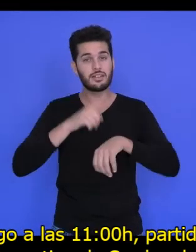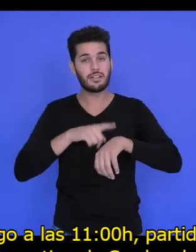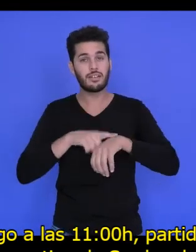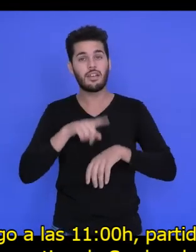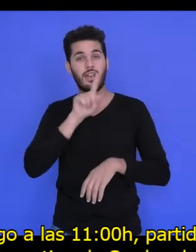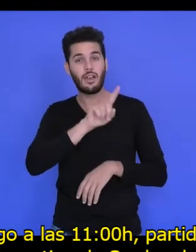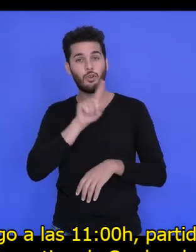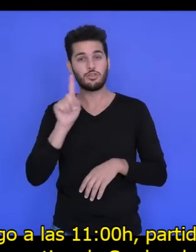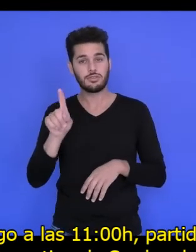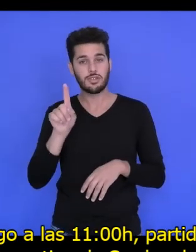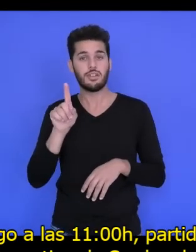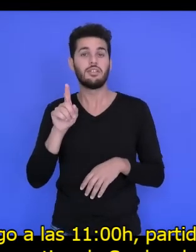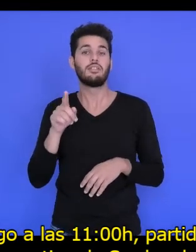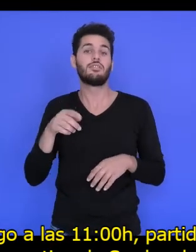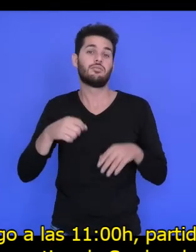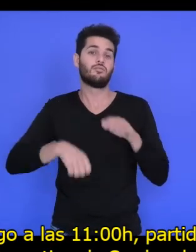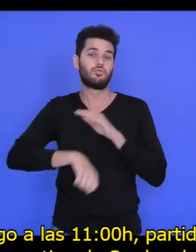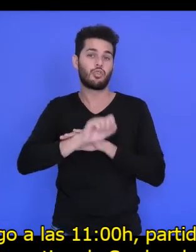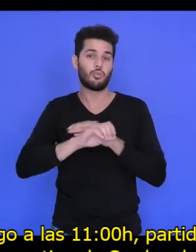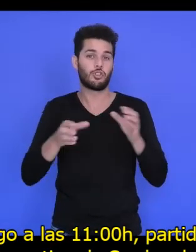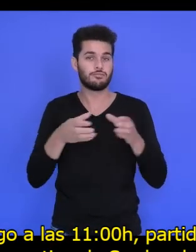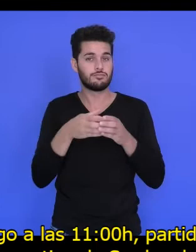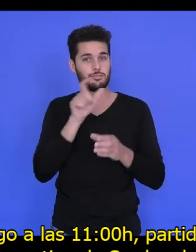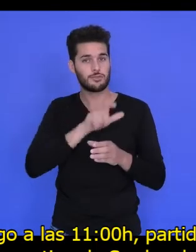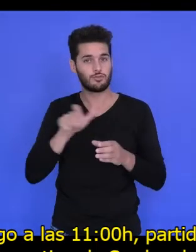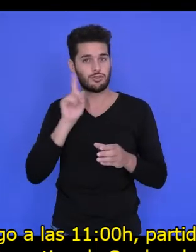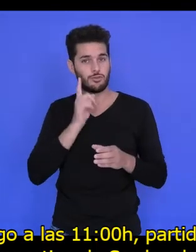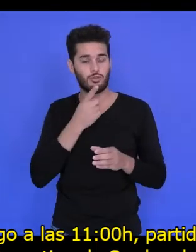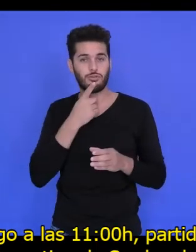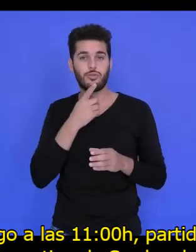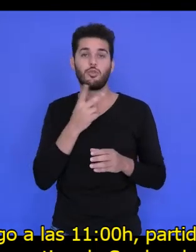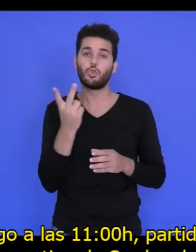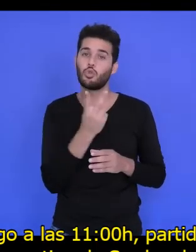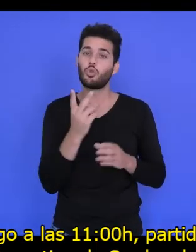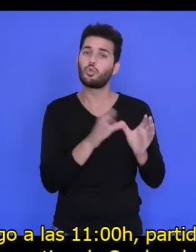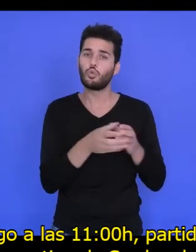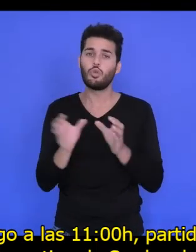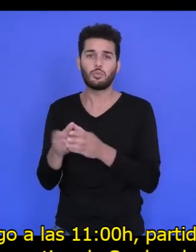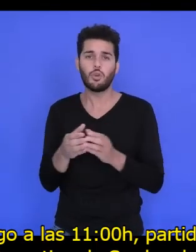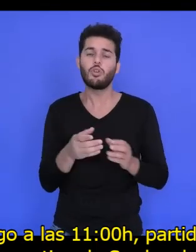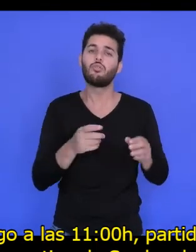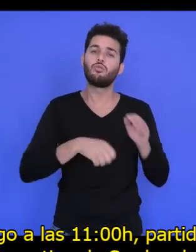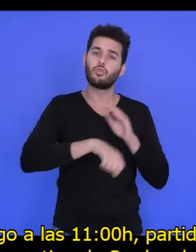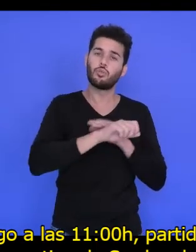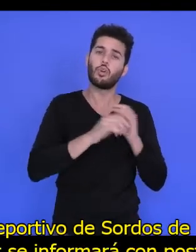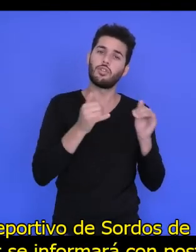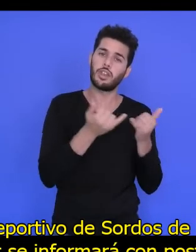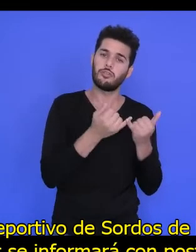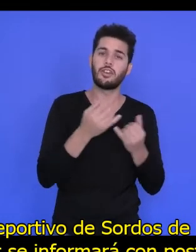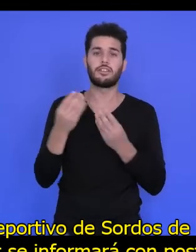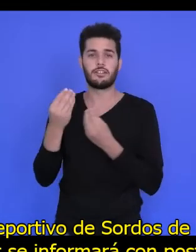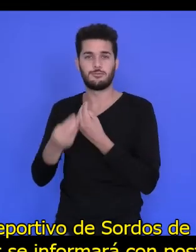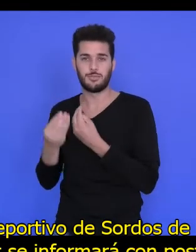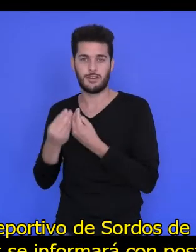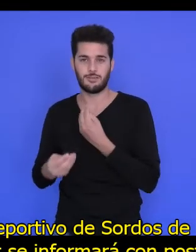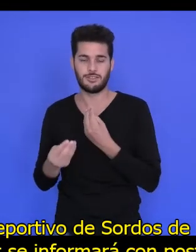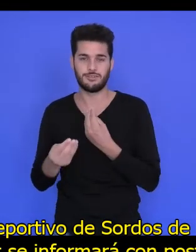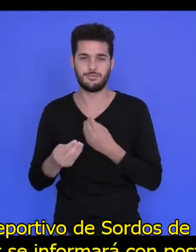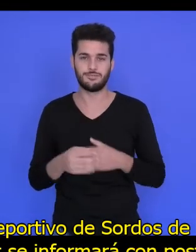Domingo a las 11 de la mañana, partido entre el Club Deportivo de Sordos de Tenerife y Club Deportivo de Sordos